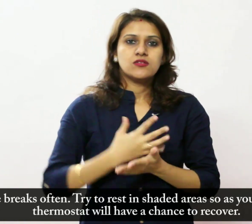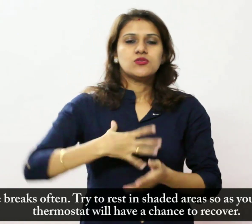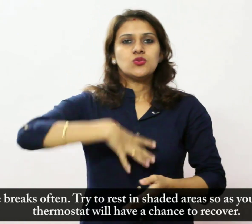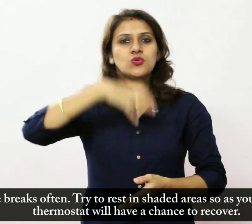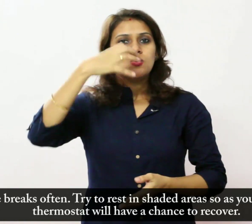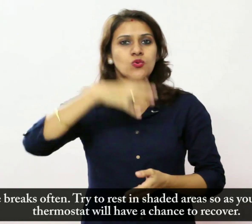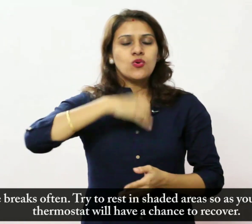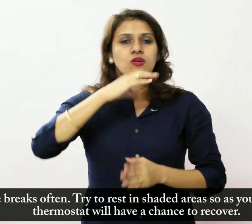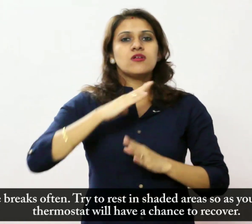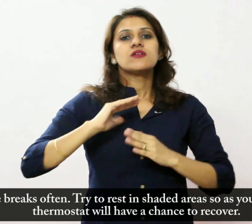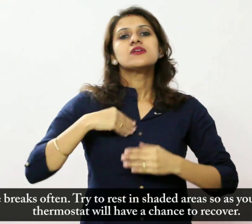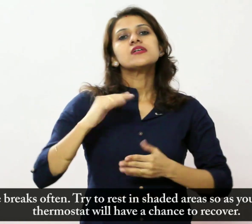मौका मिले